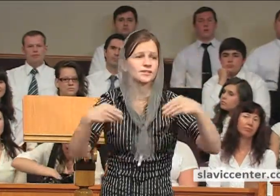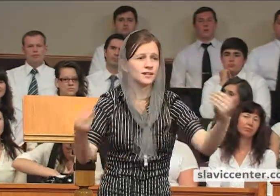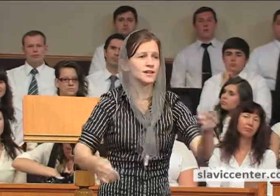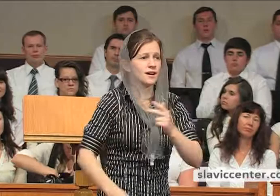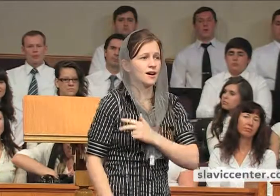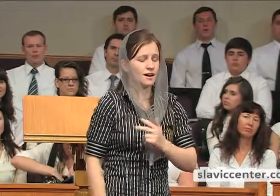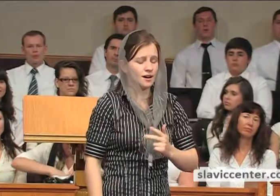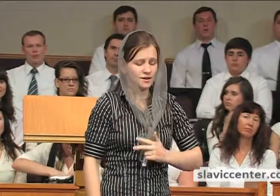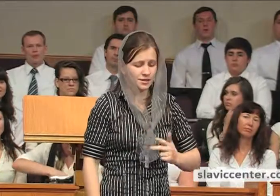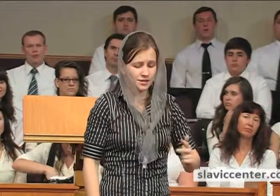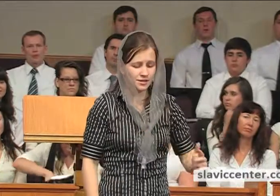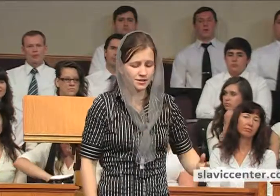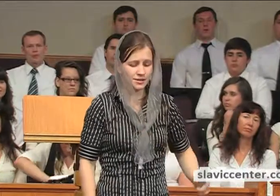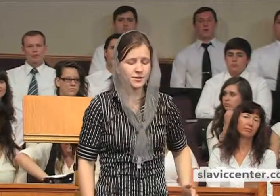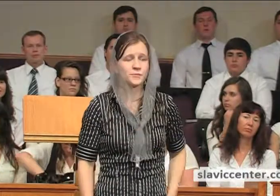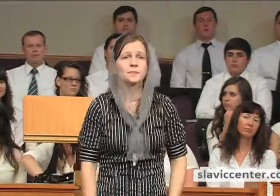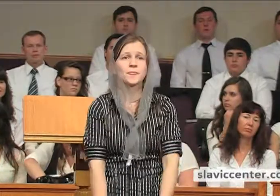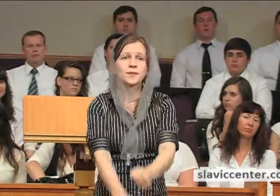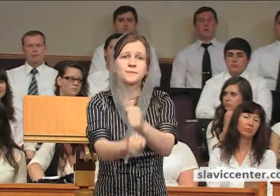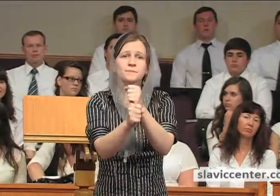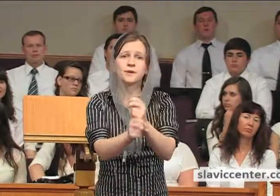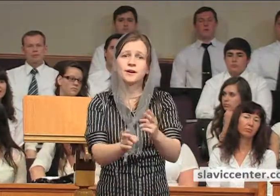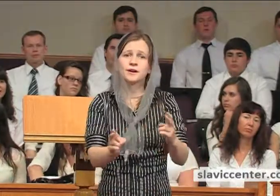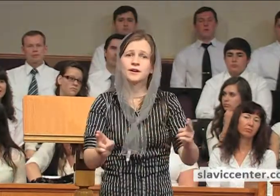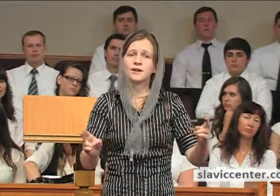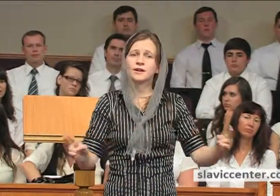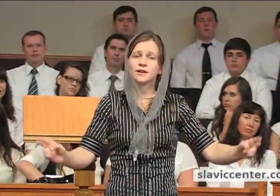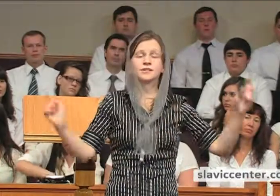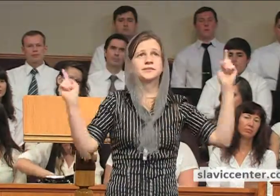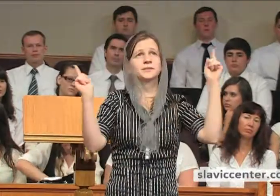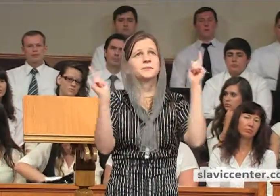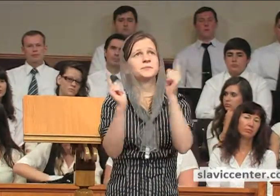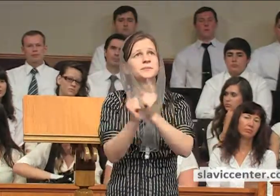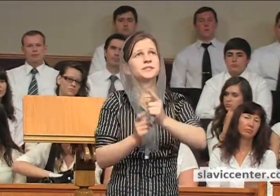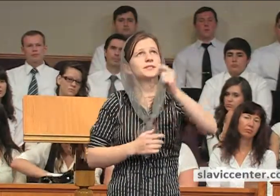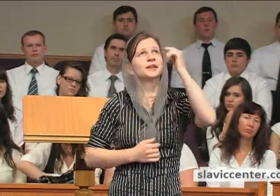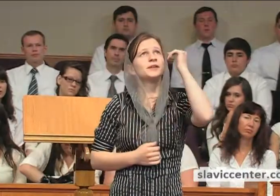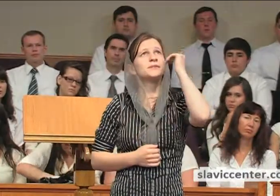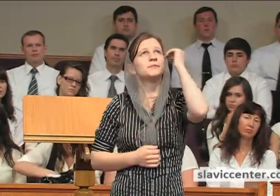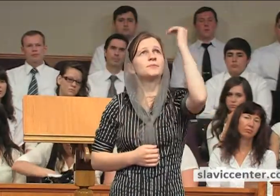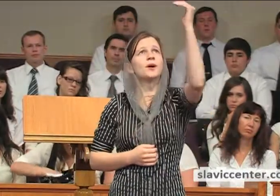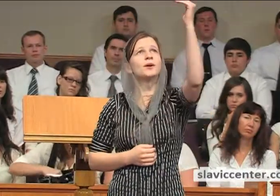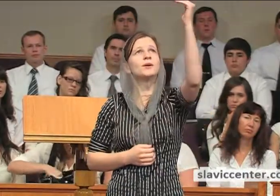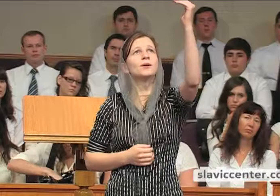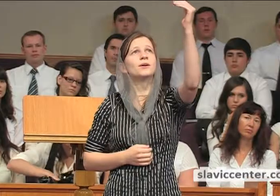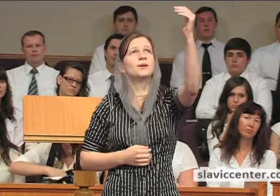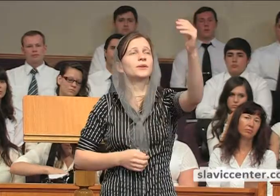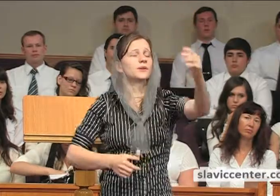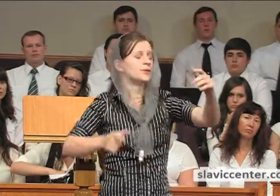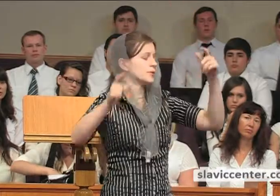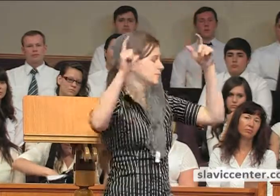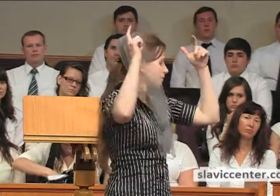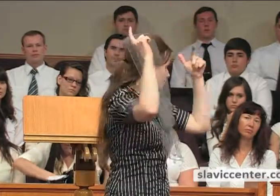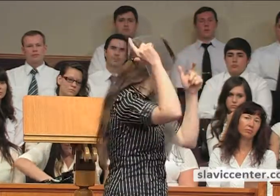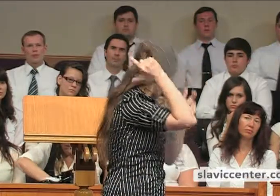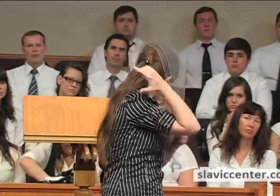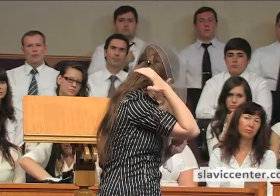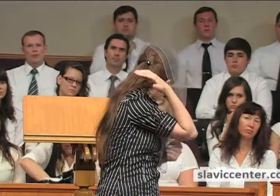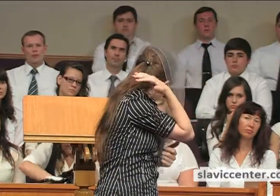награды, А кому-то встанет Он спиною.